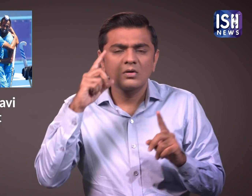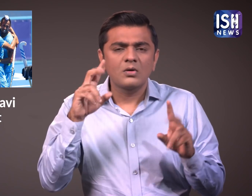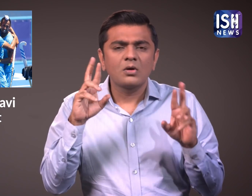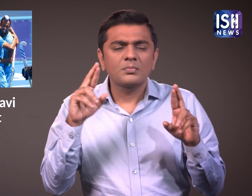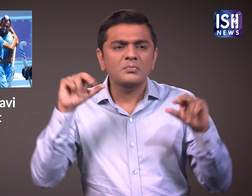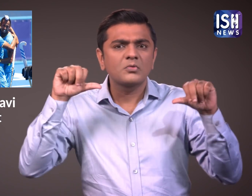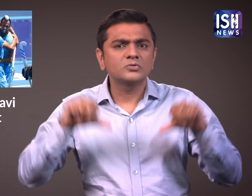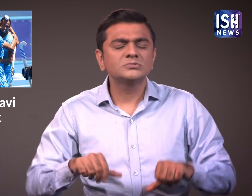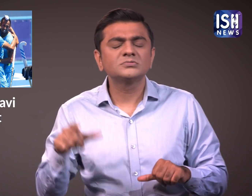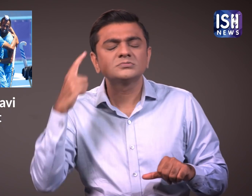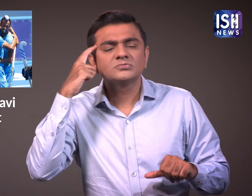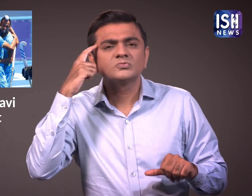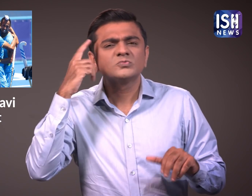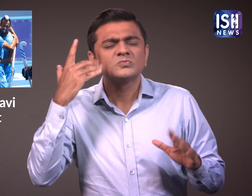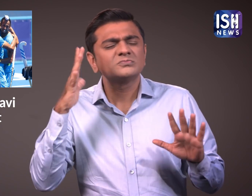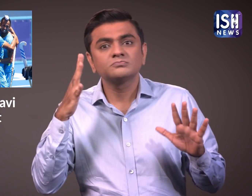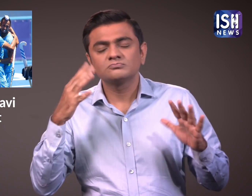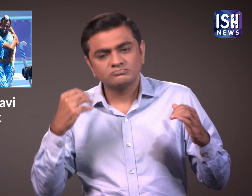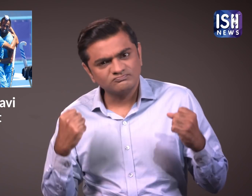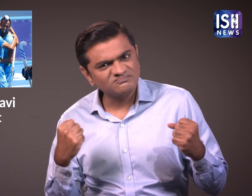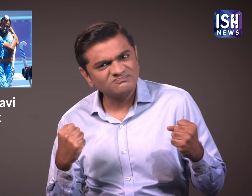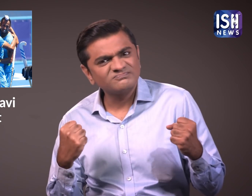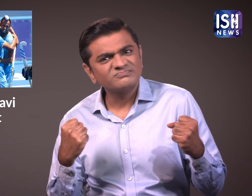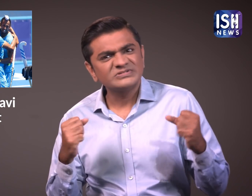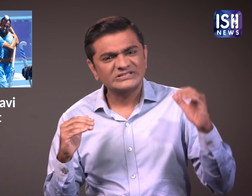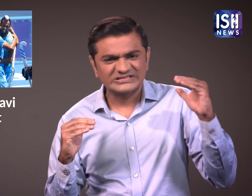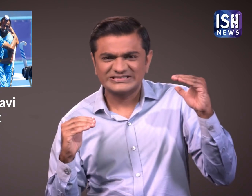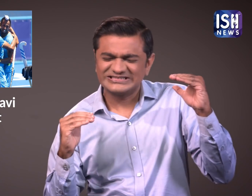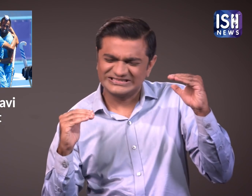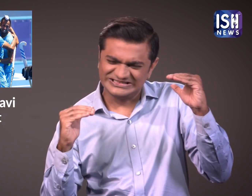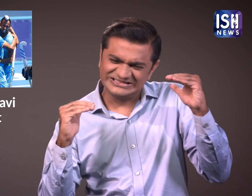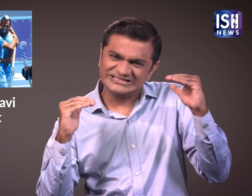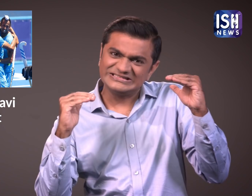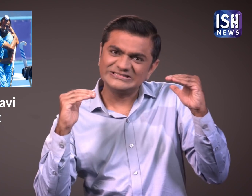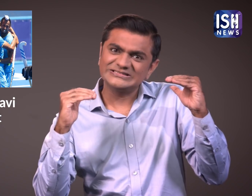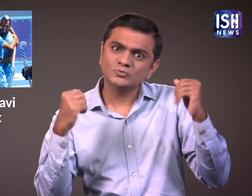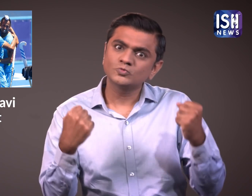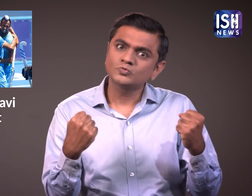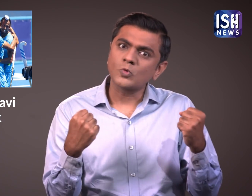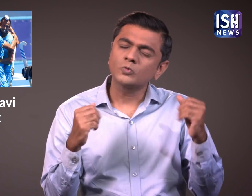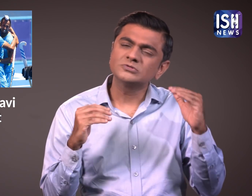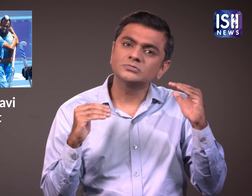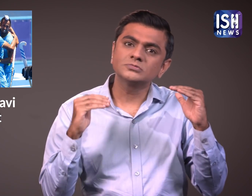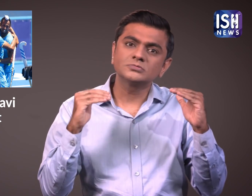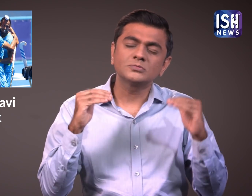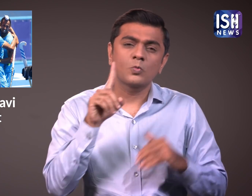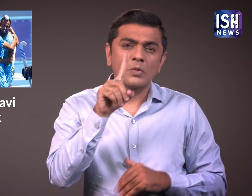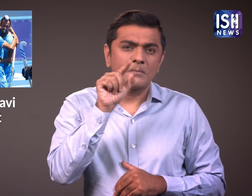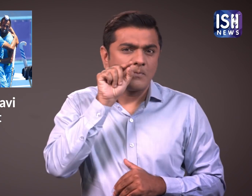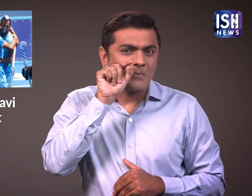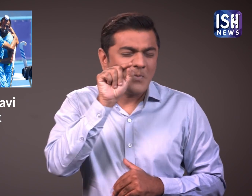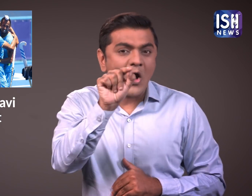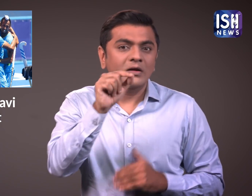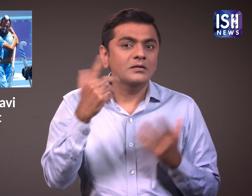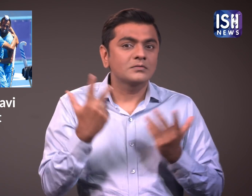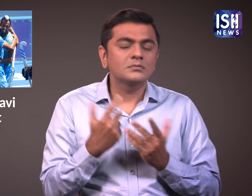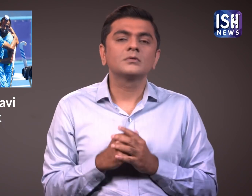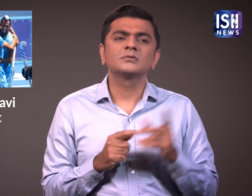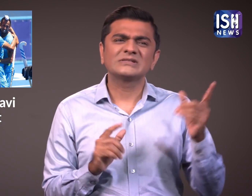दहिया ने उमीद नहीं छोड़ी और जोरदार मुकाबला किया। एक